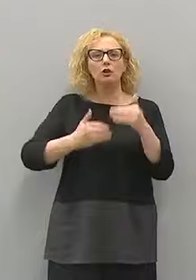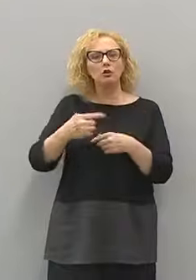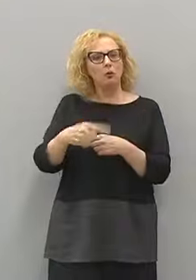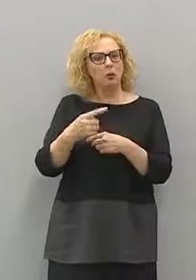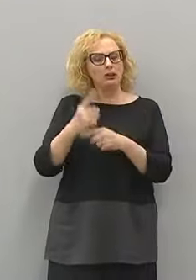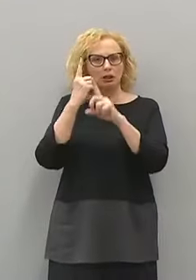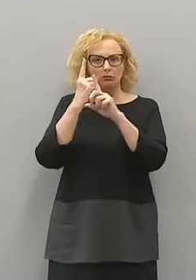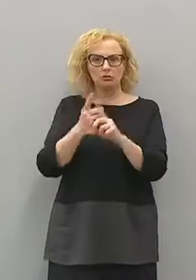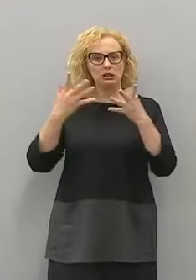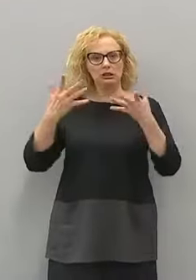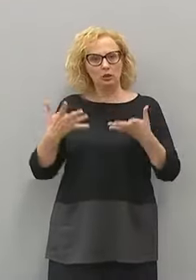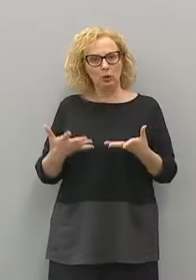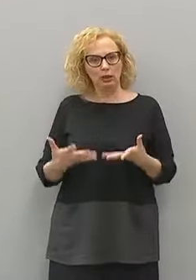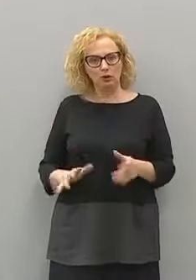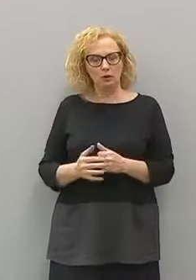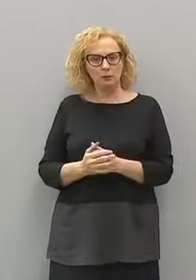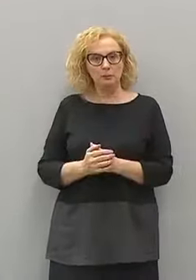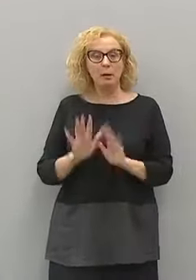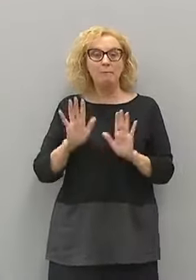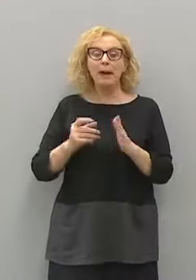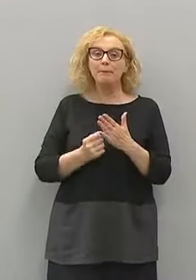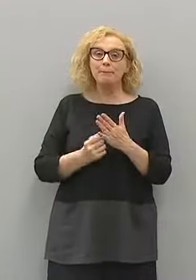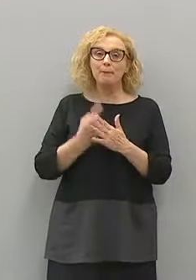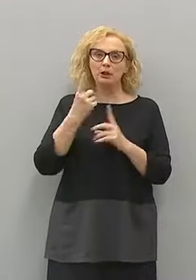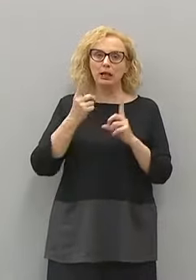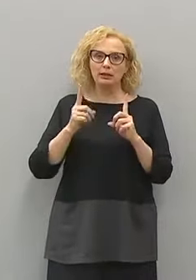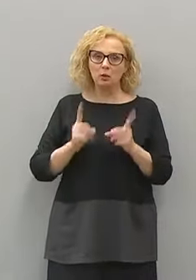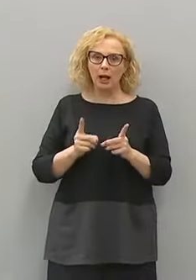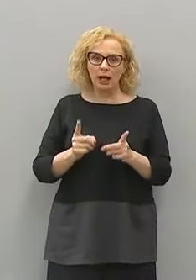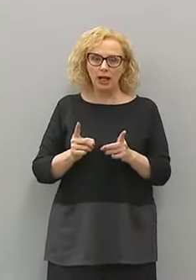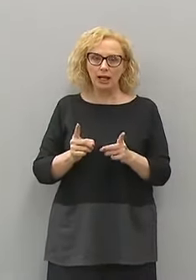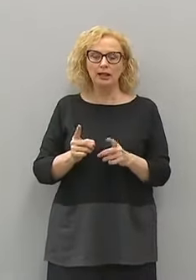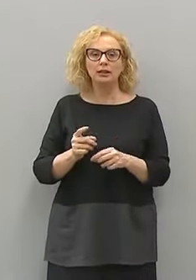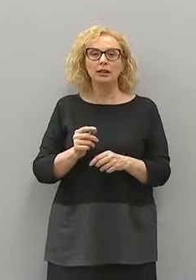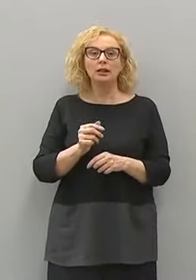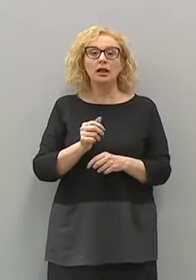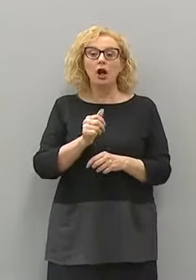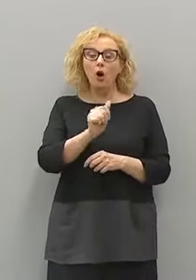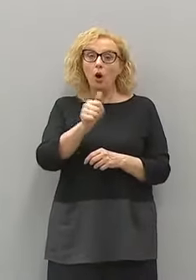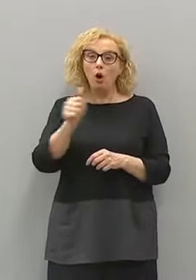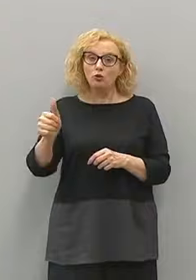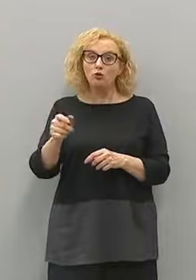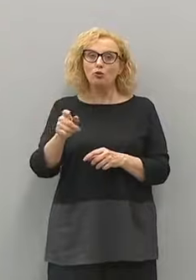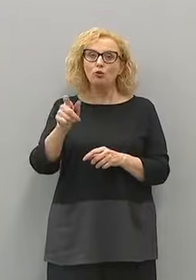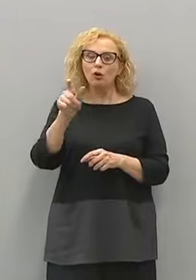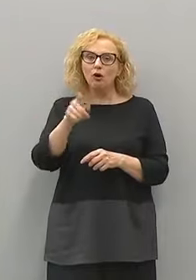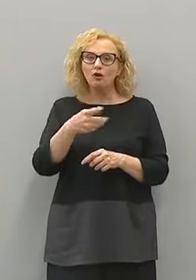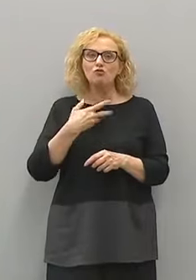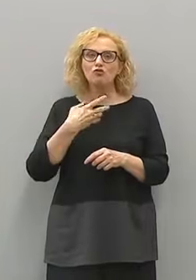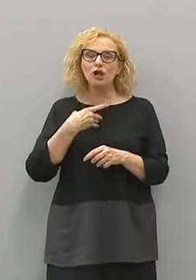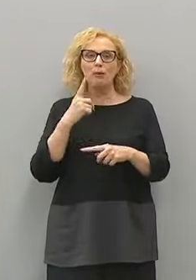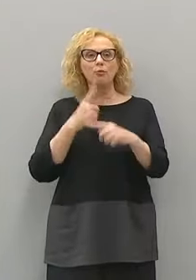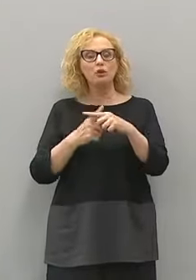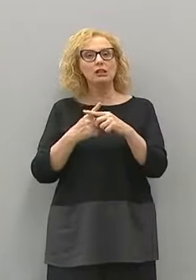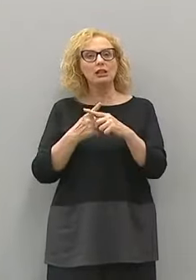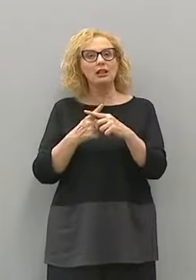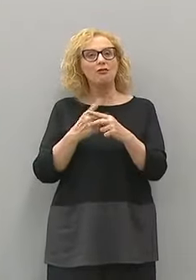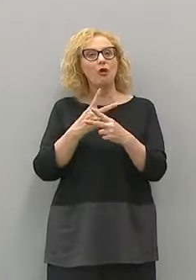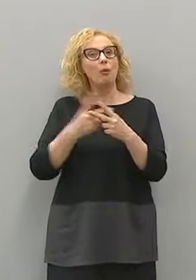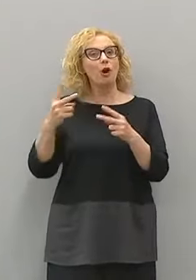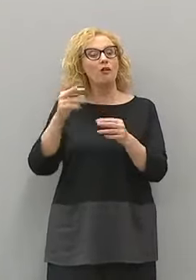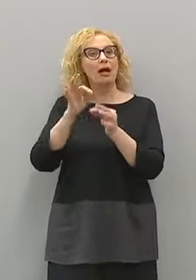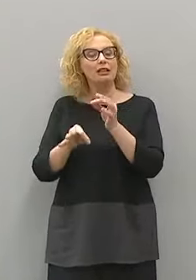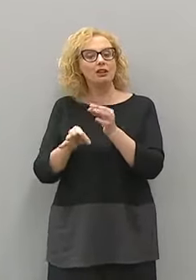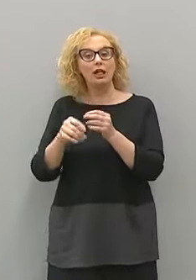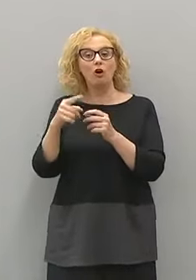però quello che era importante è che ogni soggetto antigenico positivo, lui e il nucleo